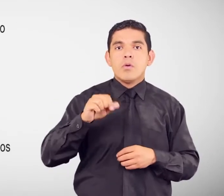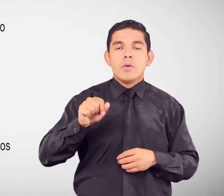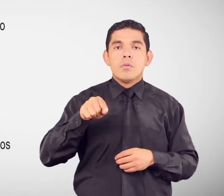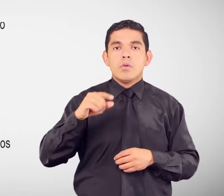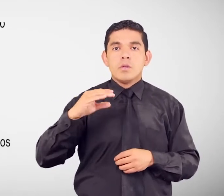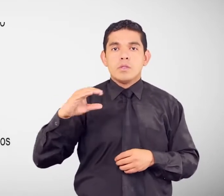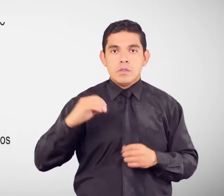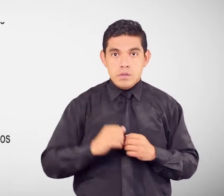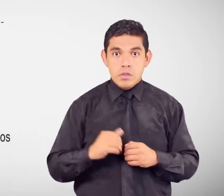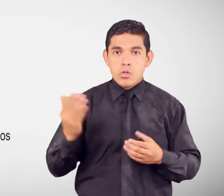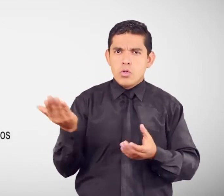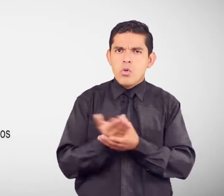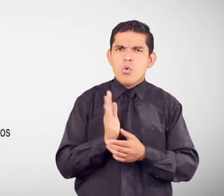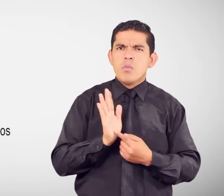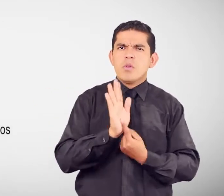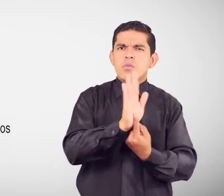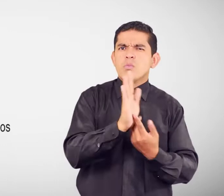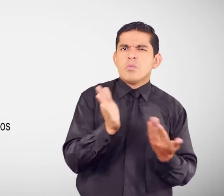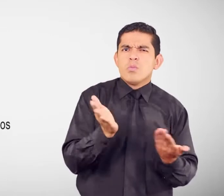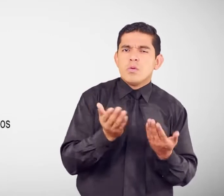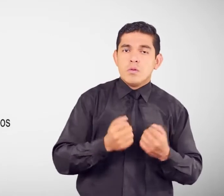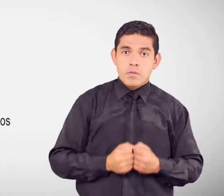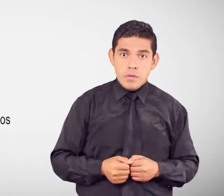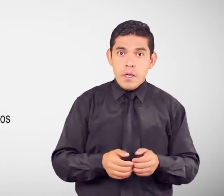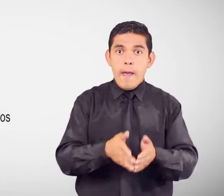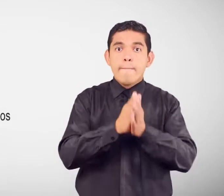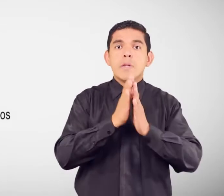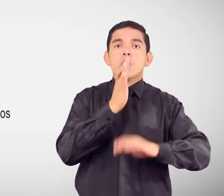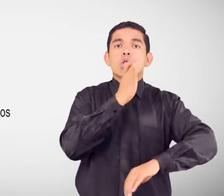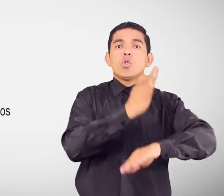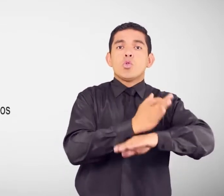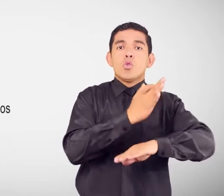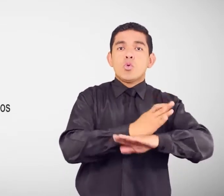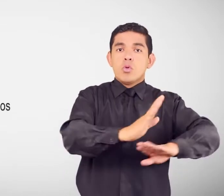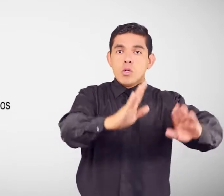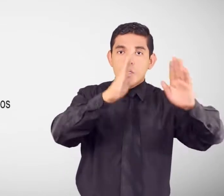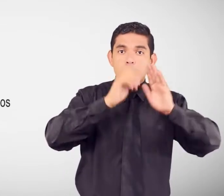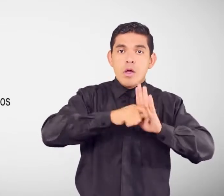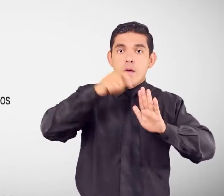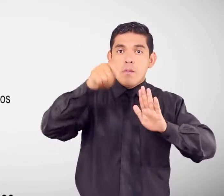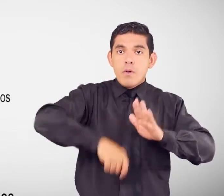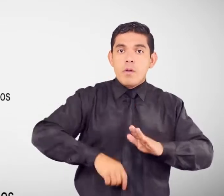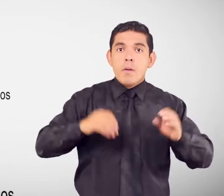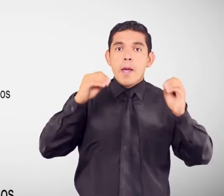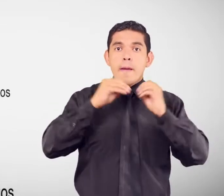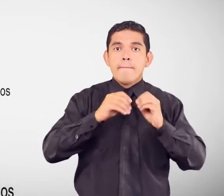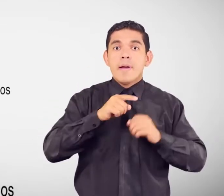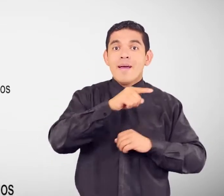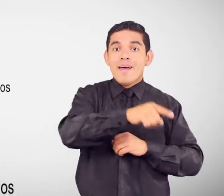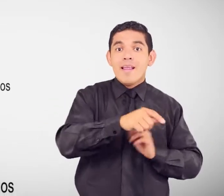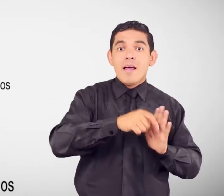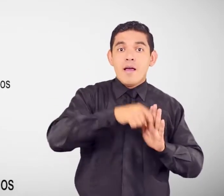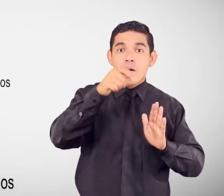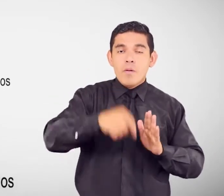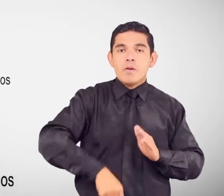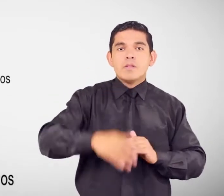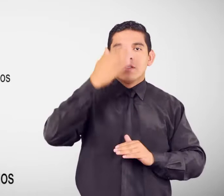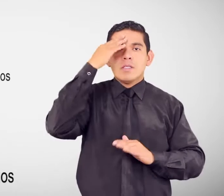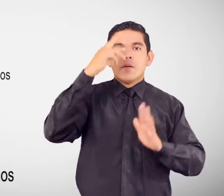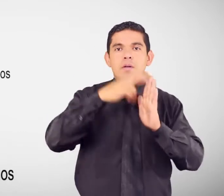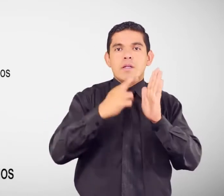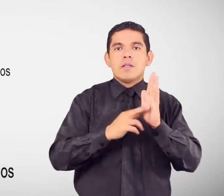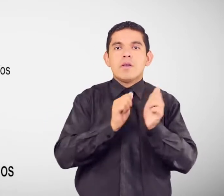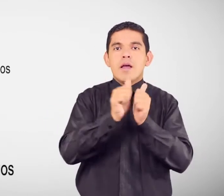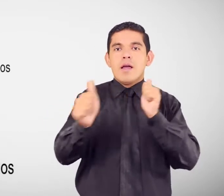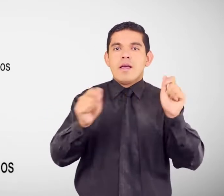atendido Por un abogado Quien identificará Los requisitos Para cada caso Deberás presentar Cédula de ciudadanía